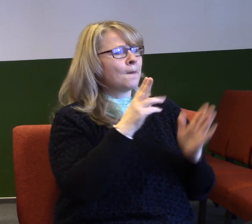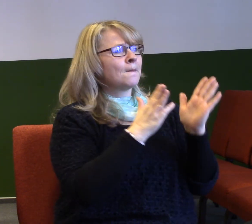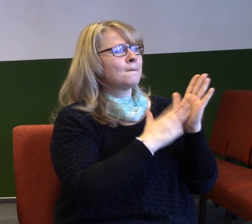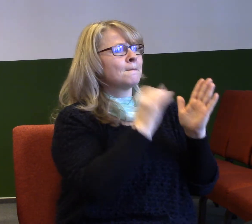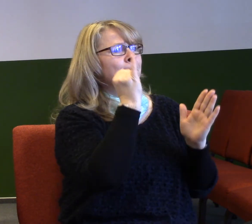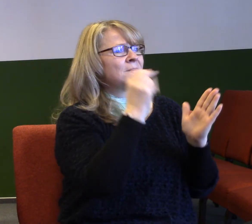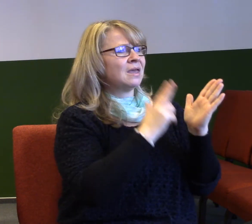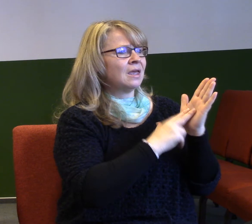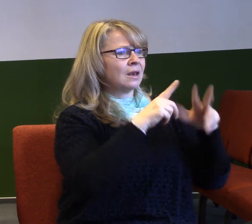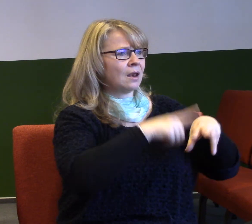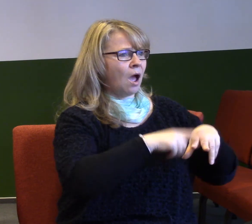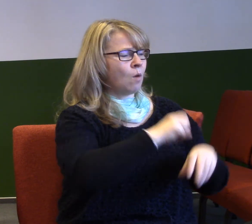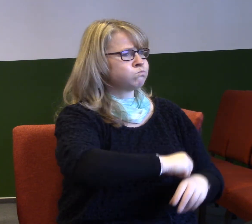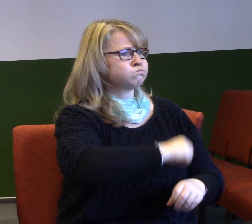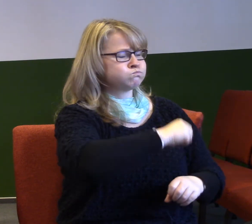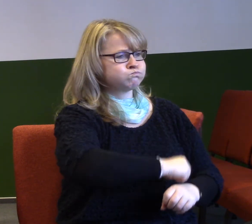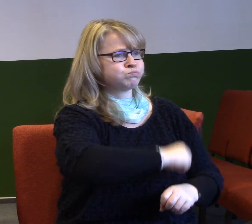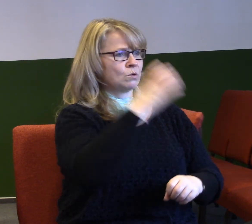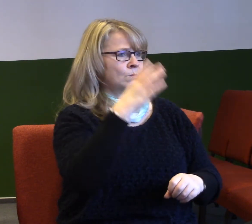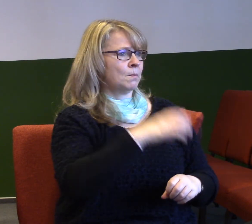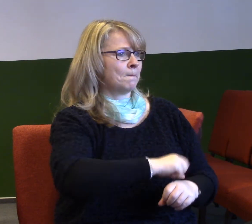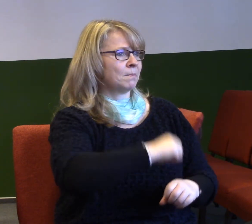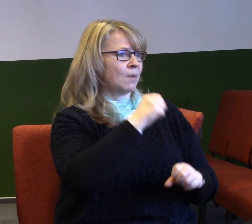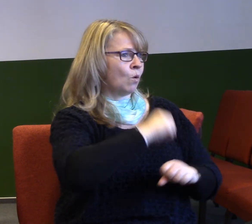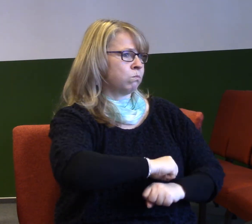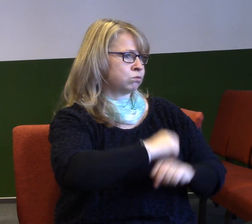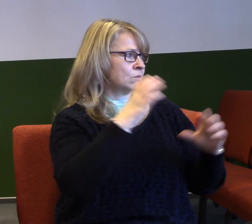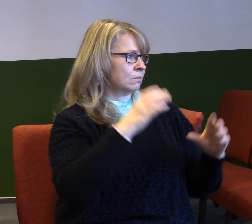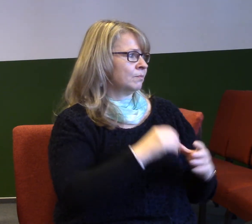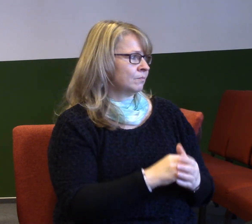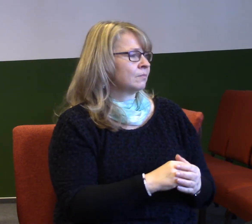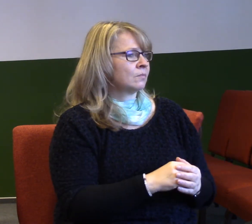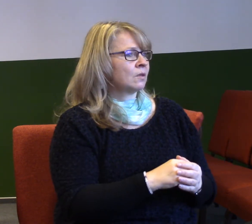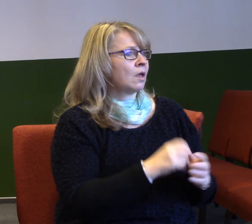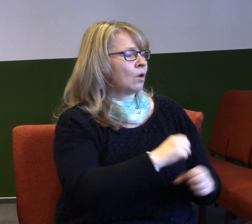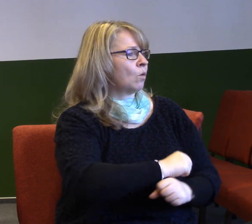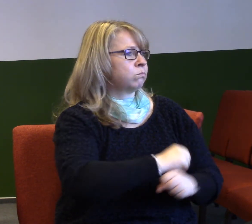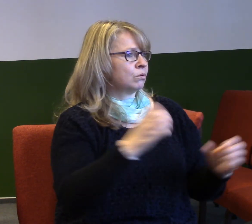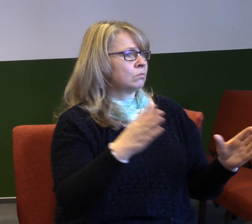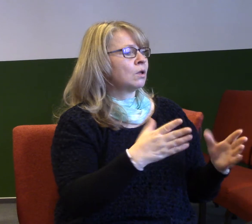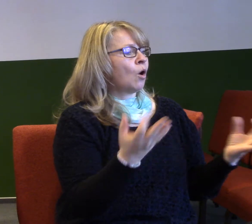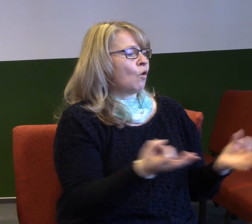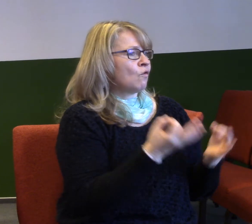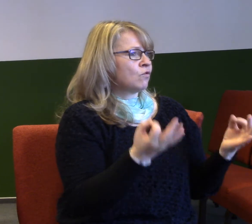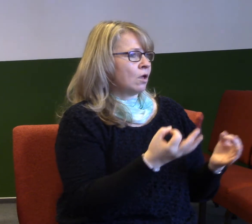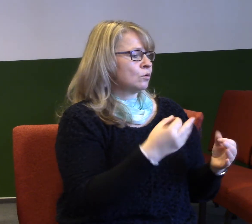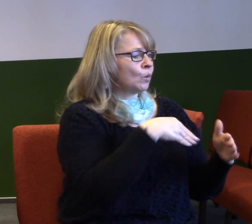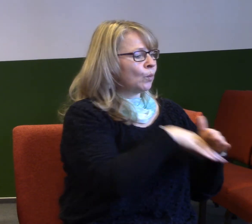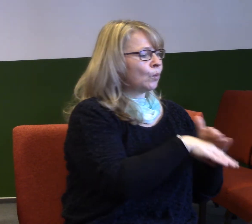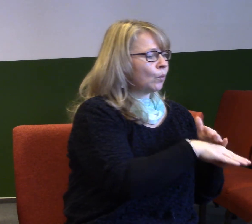Borské miny nebo i suchozemské miny, jsou výbušné zařízení, které jsou ukryté buď ve vodě anebo jsou